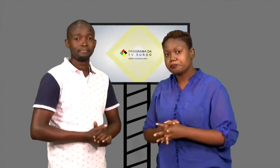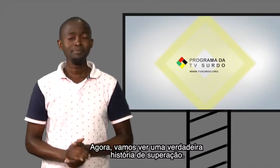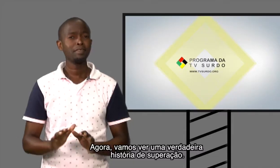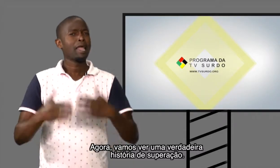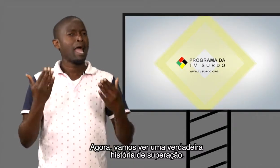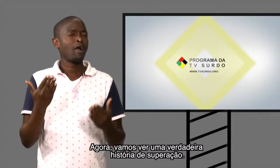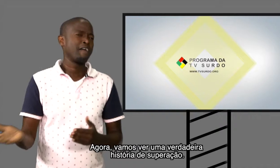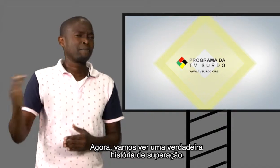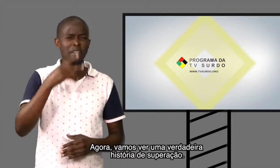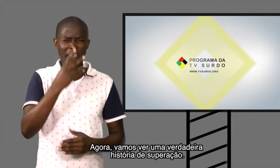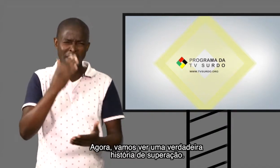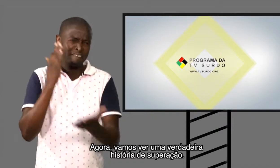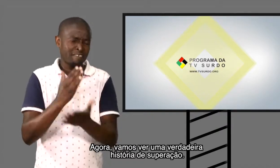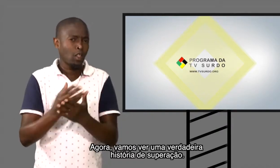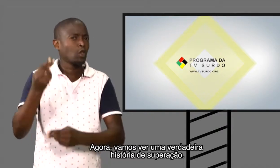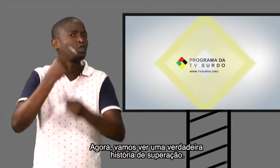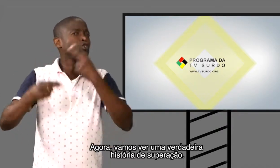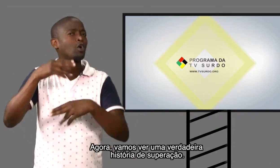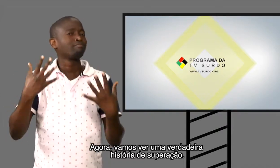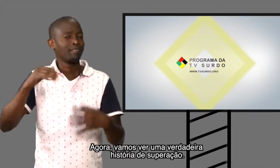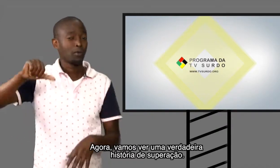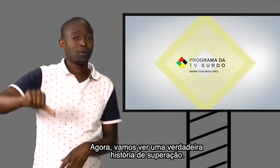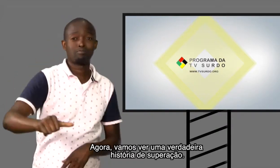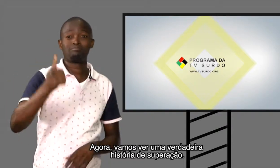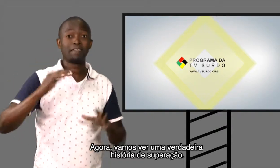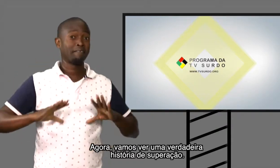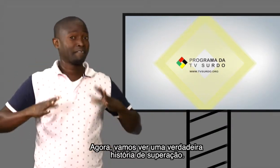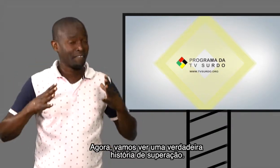Agora, vamos ver uma verdadeira história de superação.